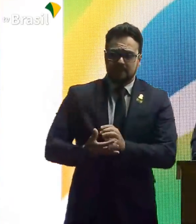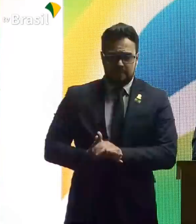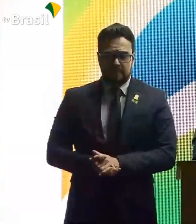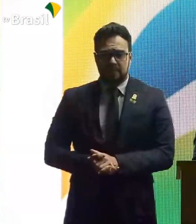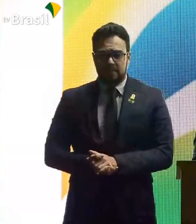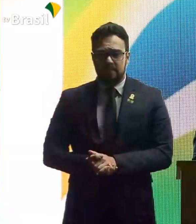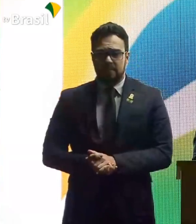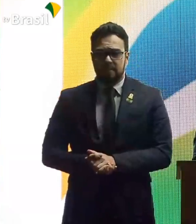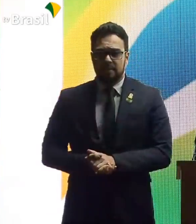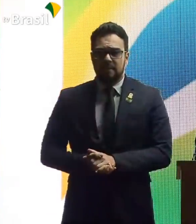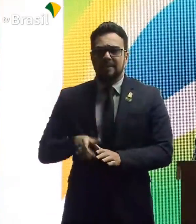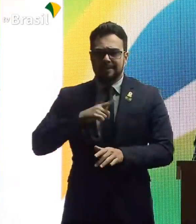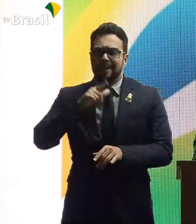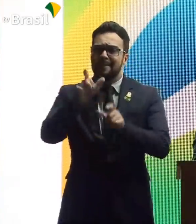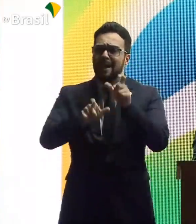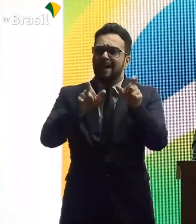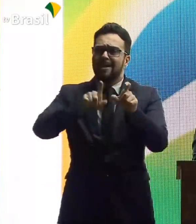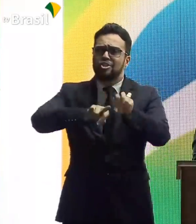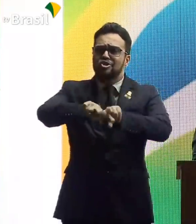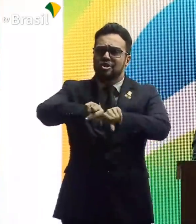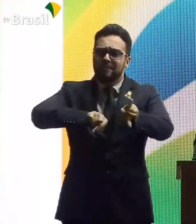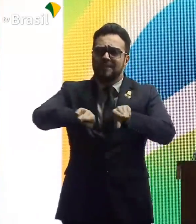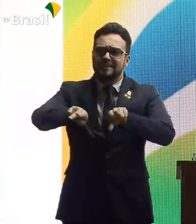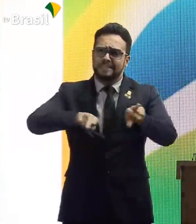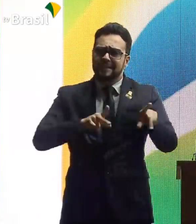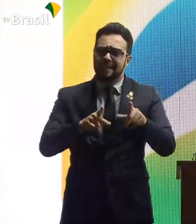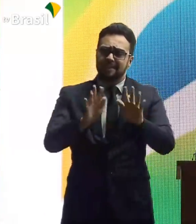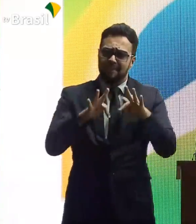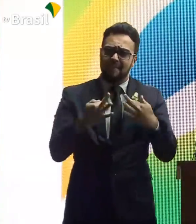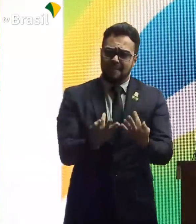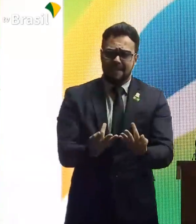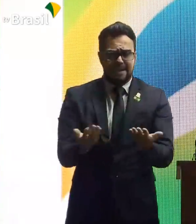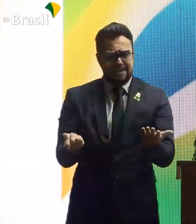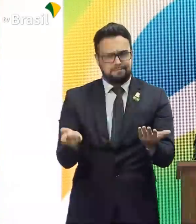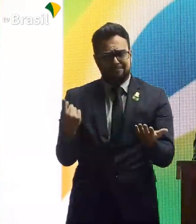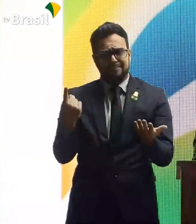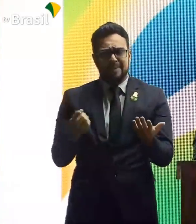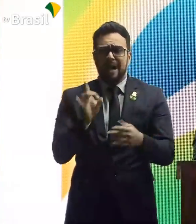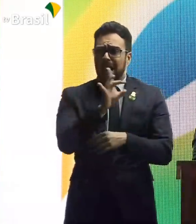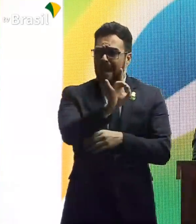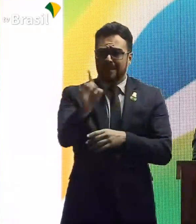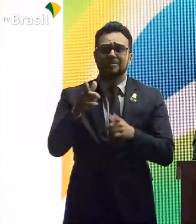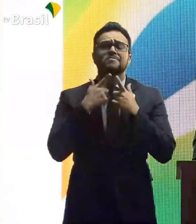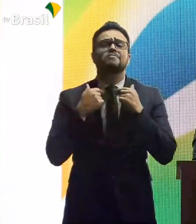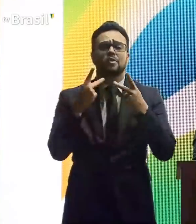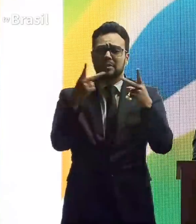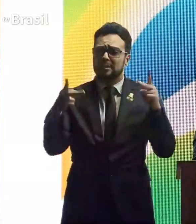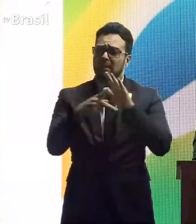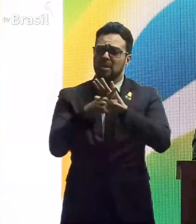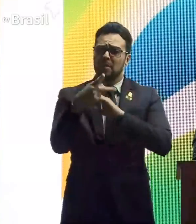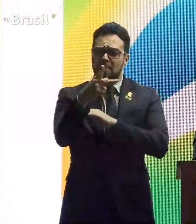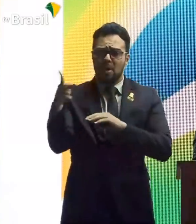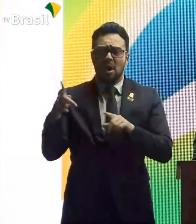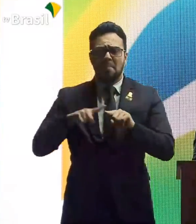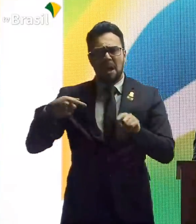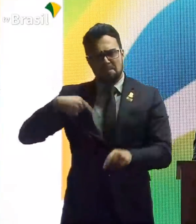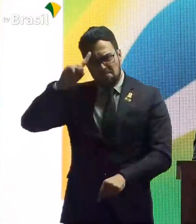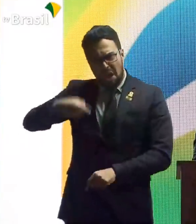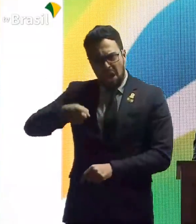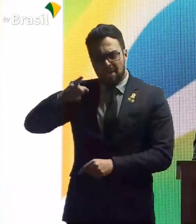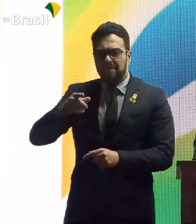todas as diversidades familiares? Olha as bolas. Cada um faz o que bem entender. Mas não queira impor